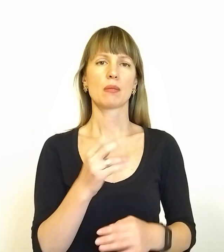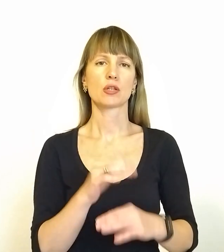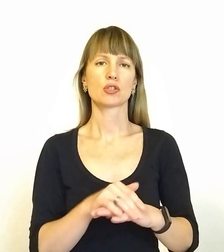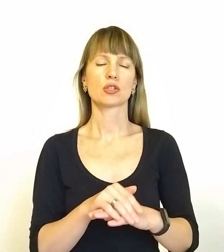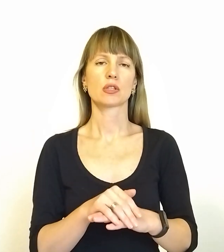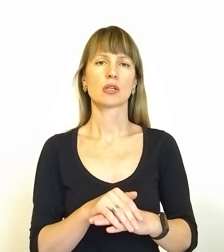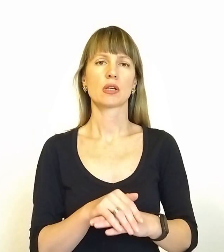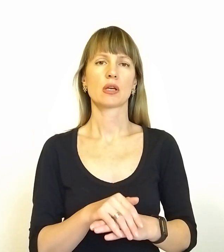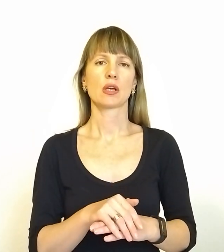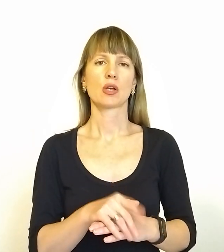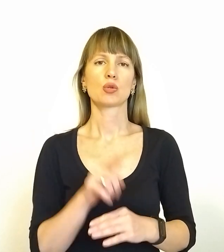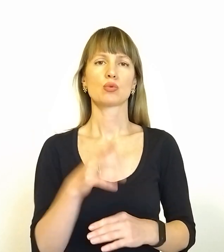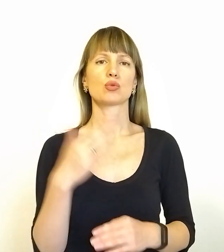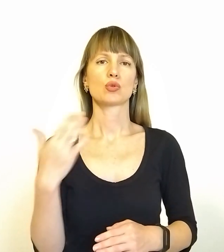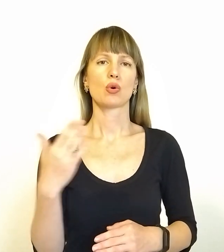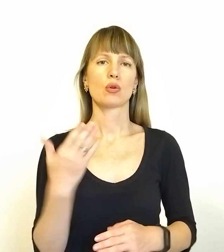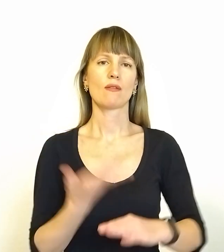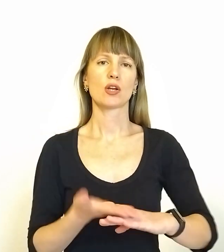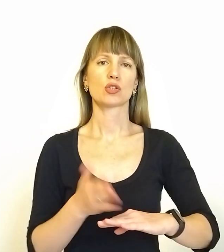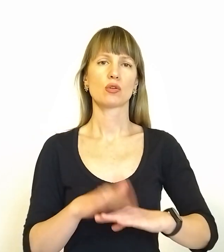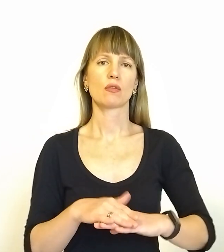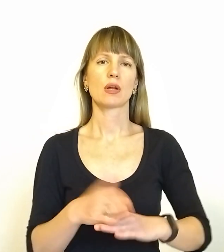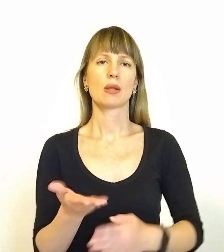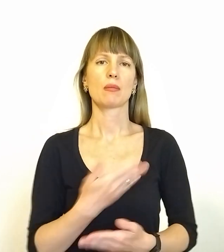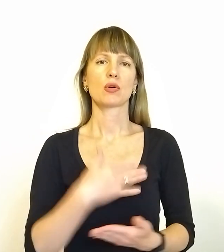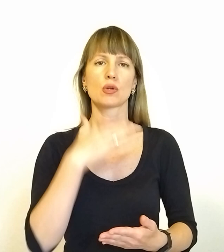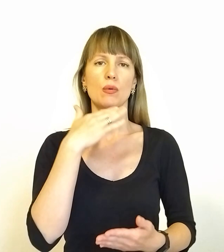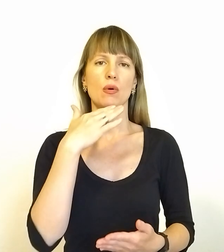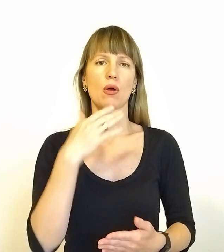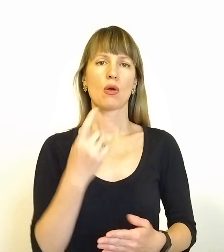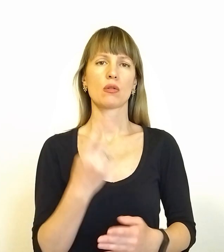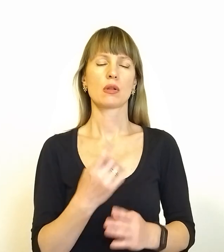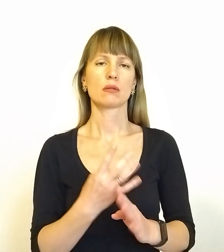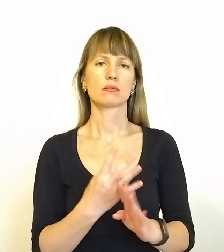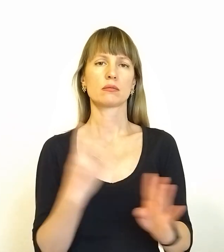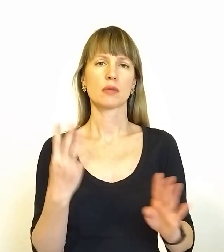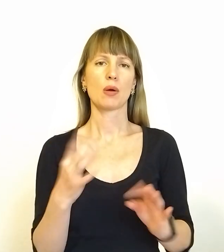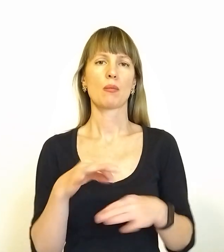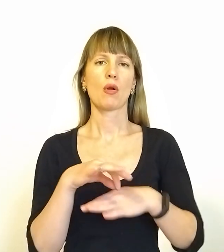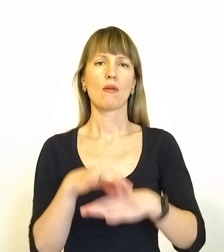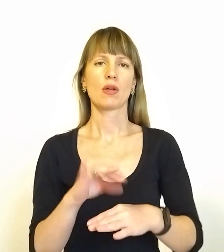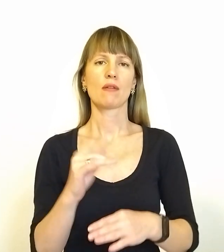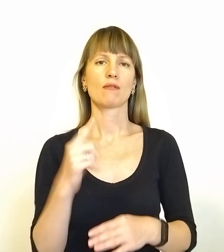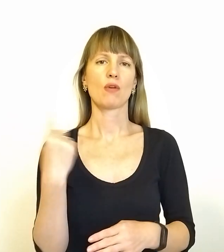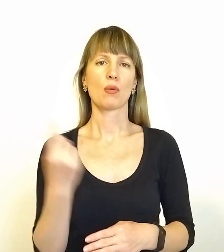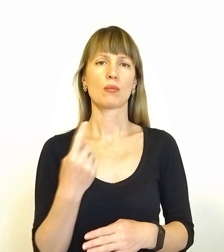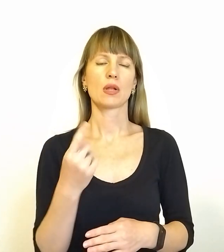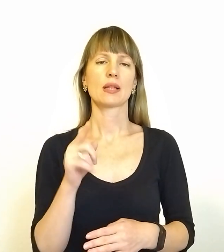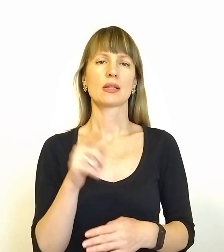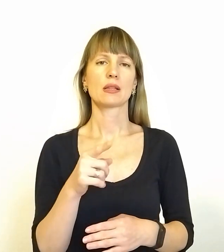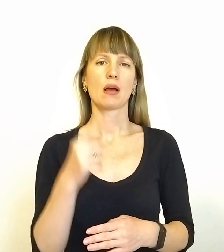Передбачити ту сторону важковатого. Ми вже не один конвой провели, в області там ніякої логіки немає.